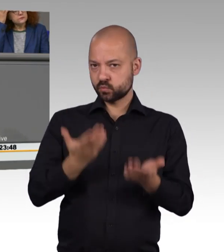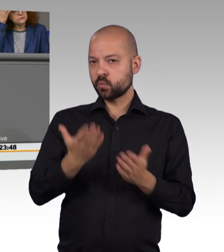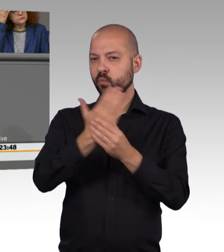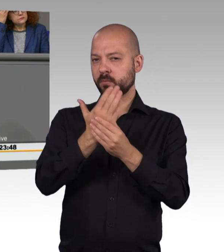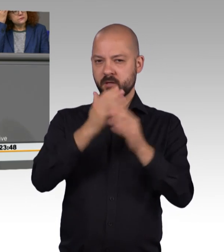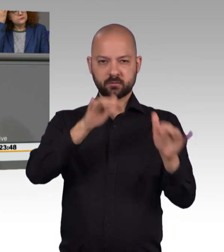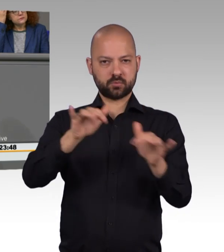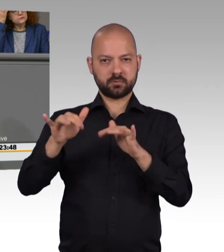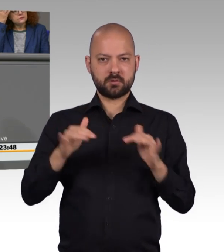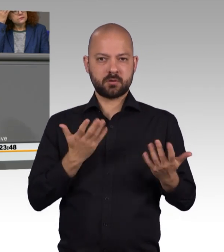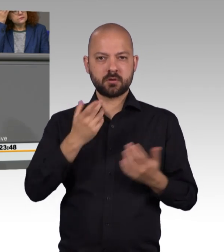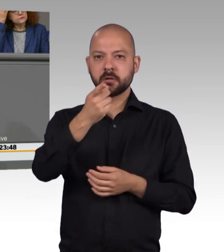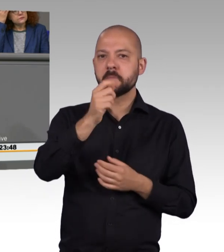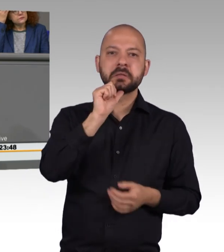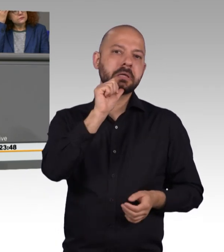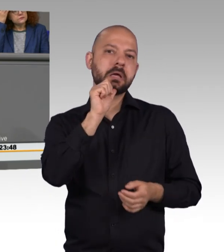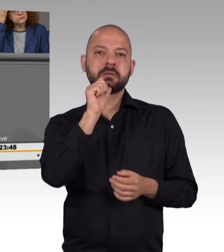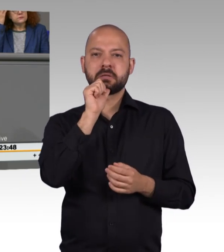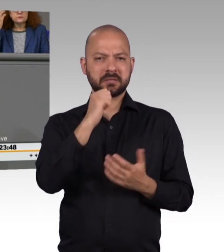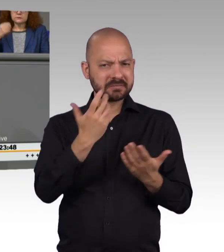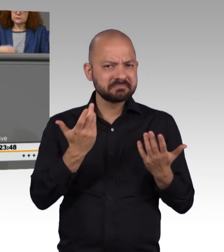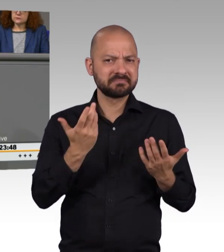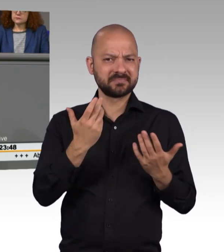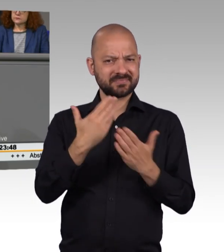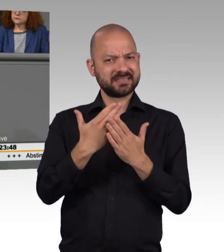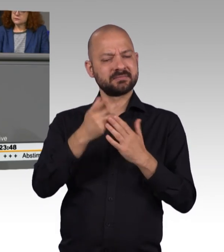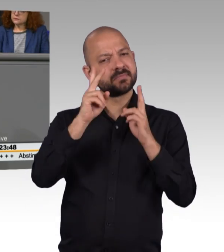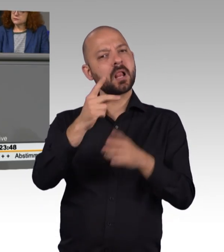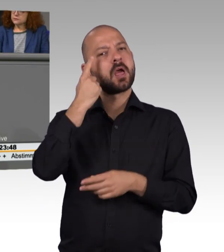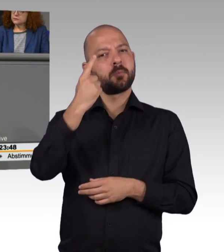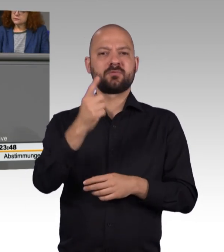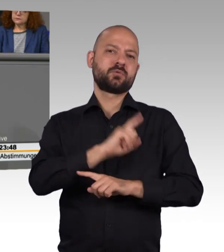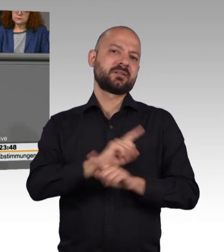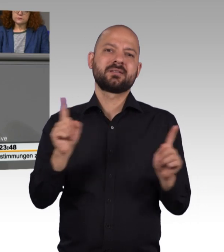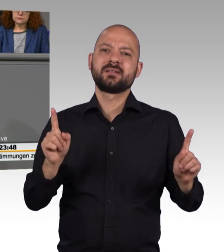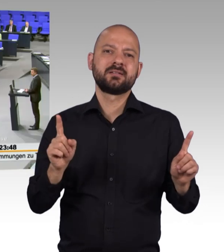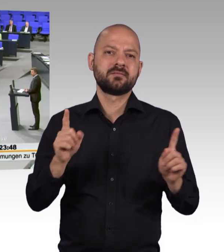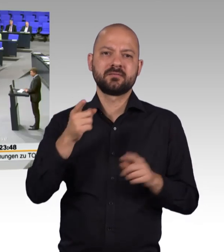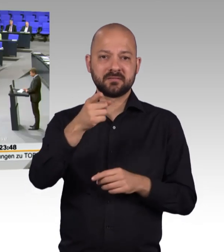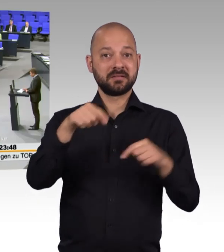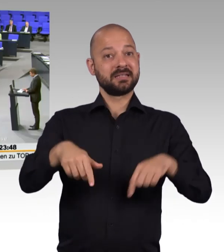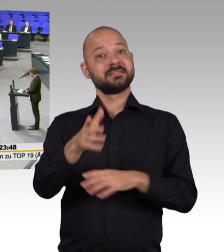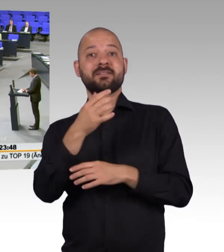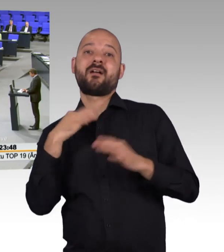deswegen sind Sie nicht glaubwürdig bei der Frage, dass Sie sich heute dieses auf die Fahnen schreiben wollen. Die Willenserklärung